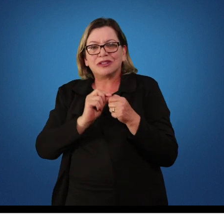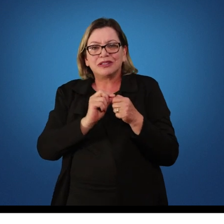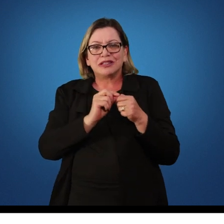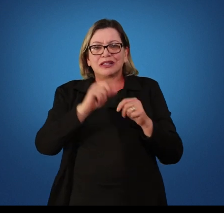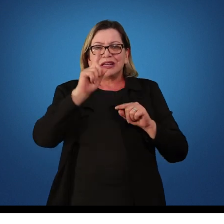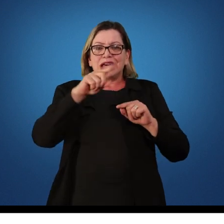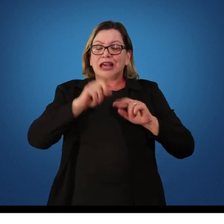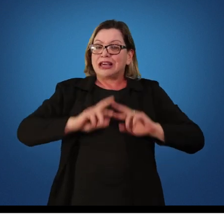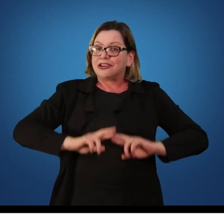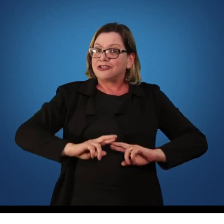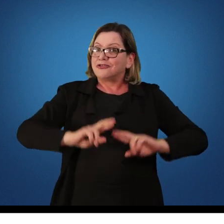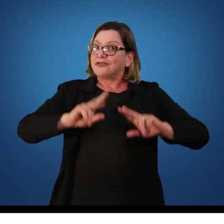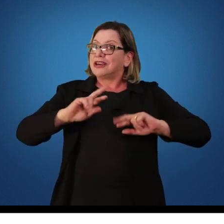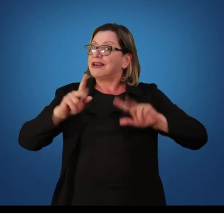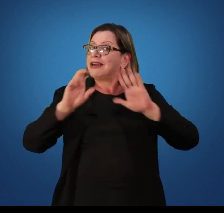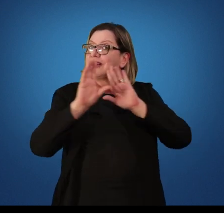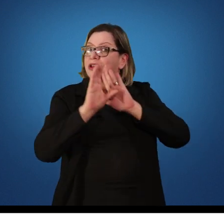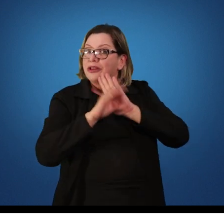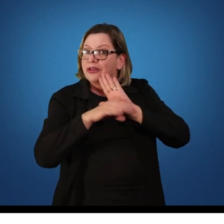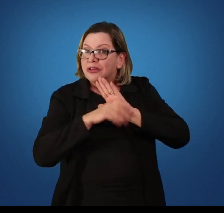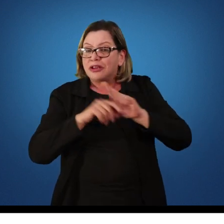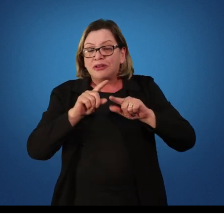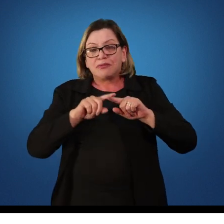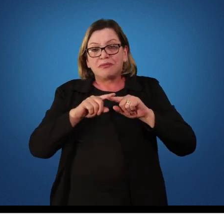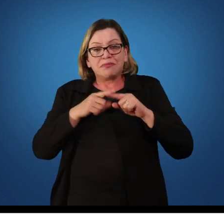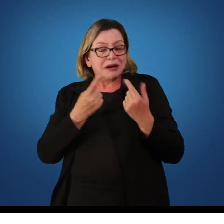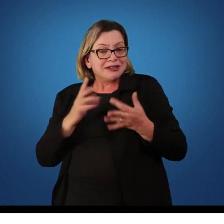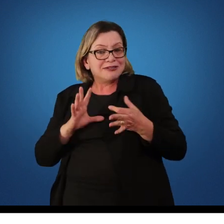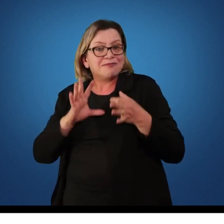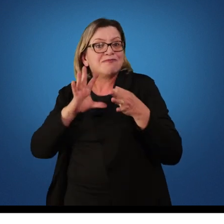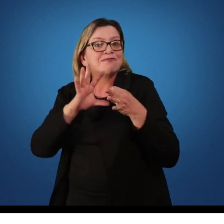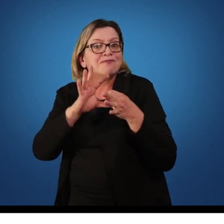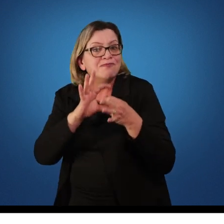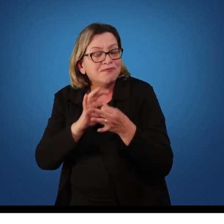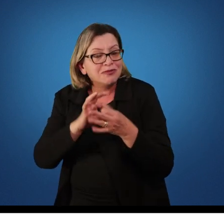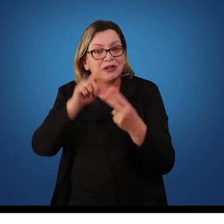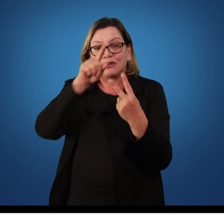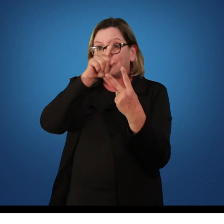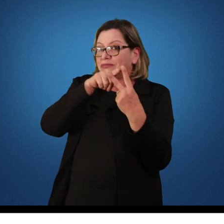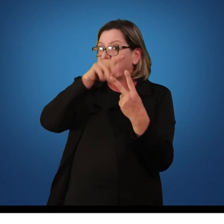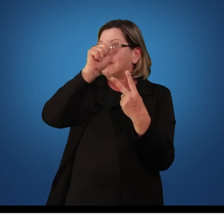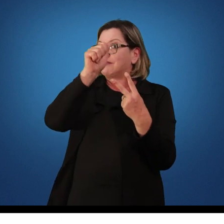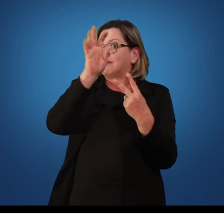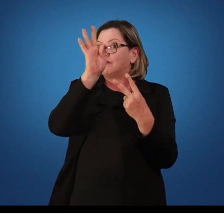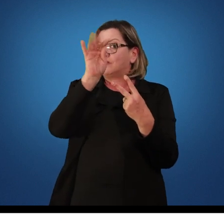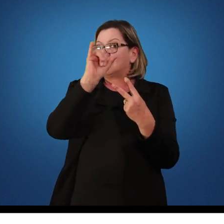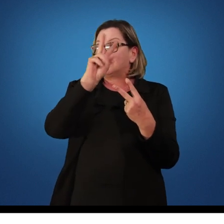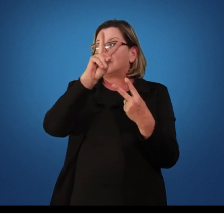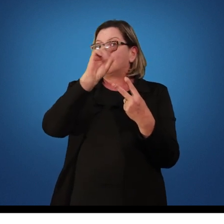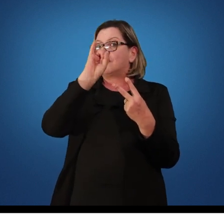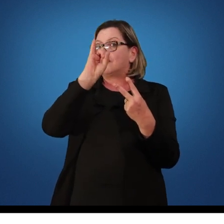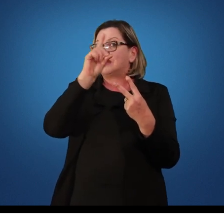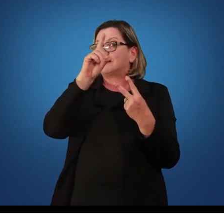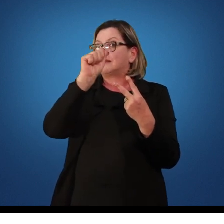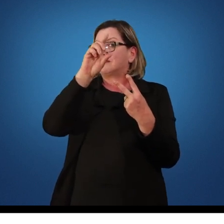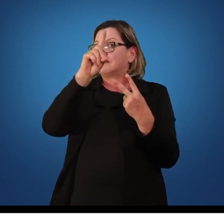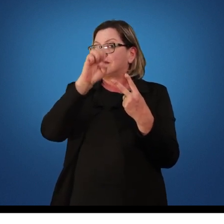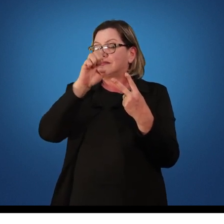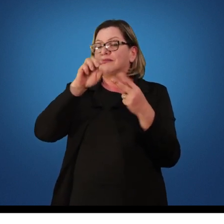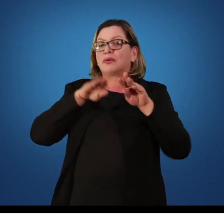diferentes conceitos, mas eles têm uma relação muito próxima entre eles. Um outro